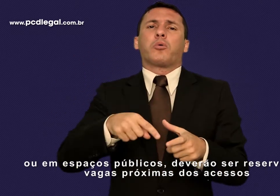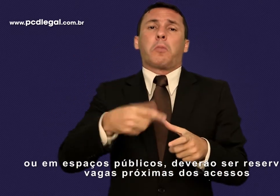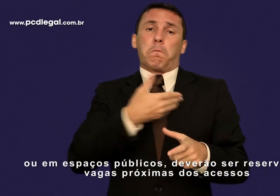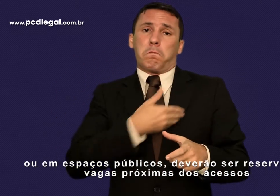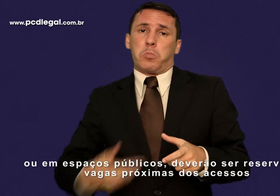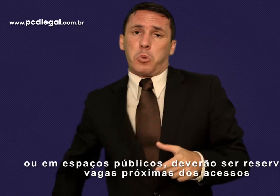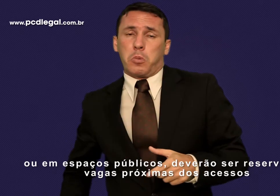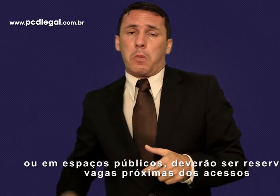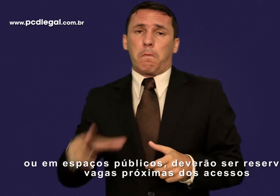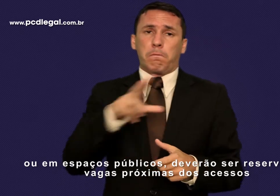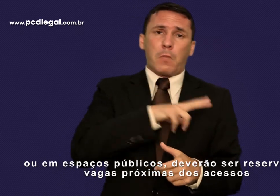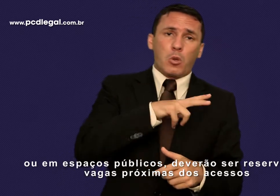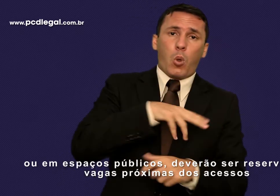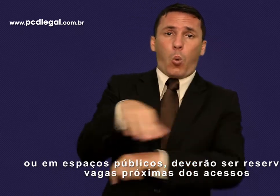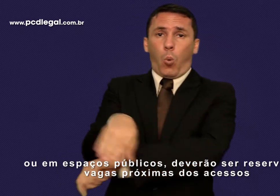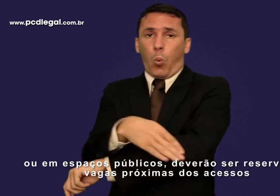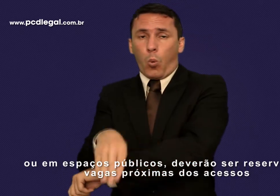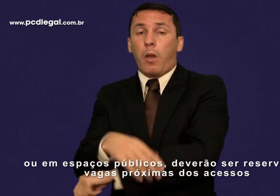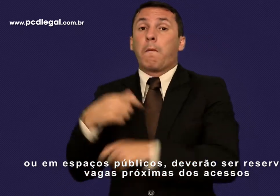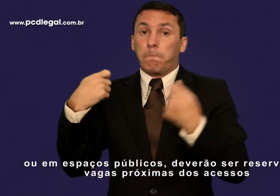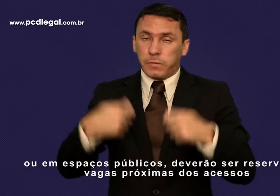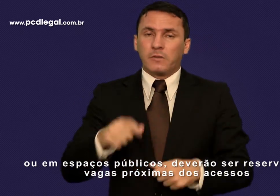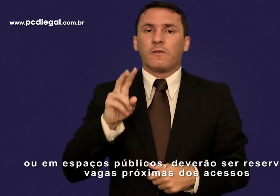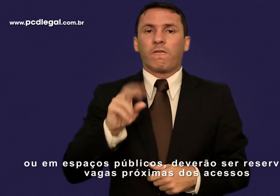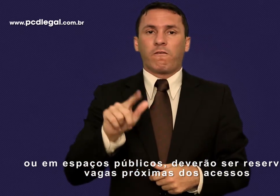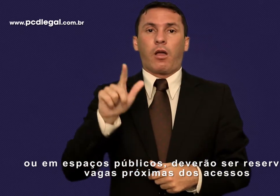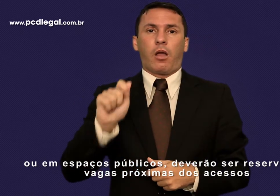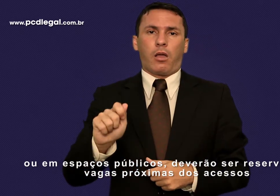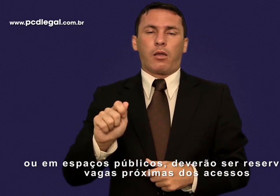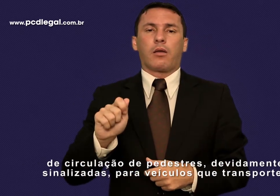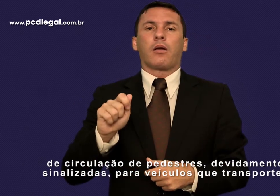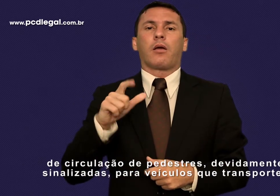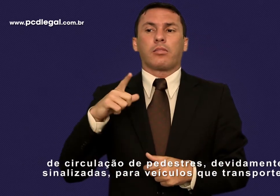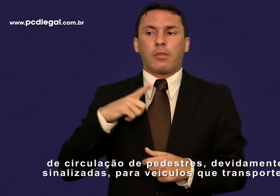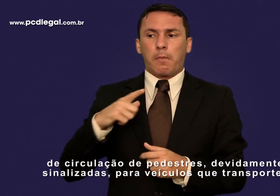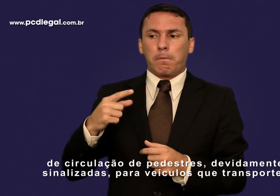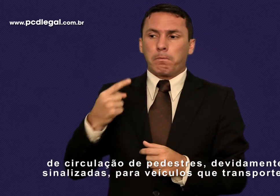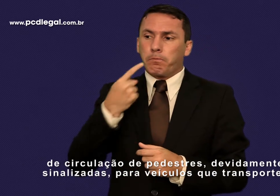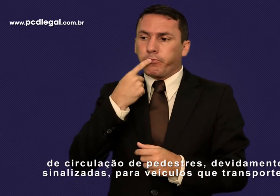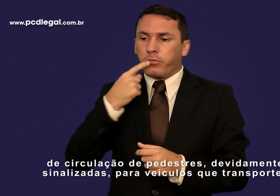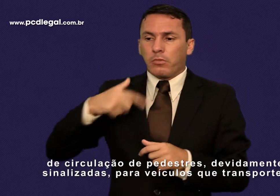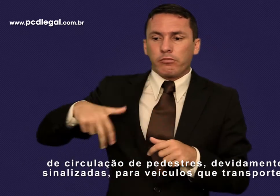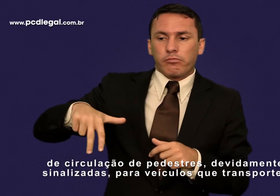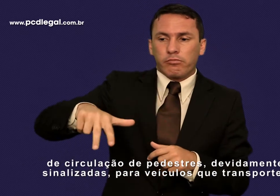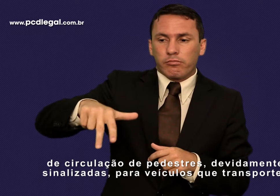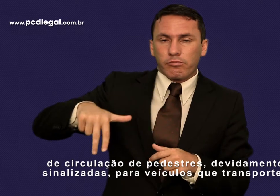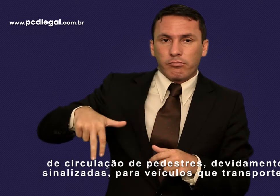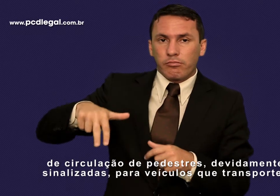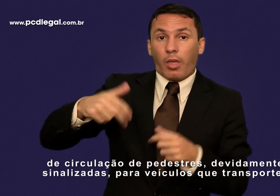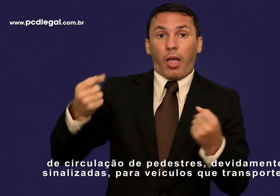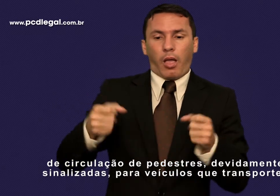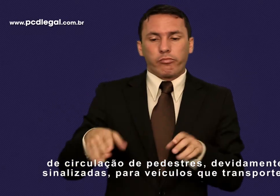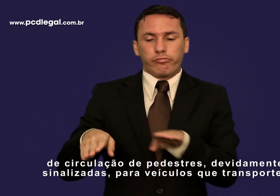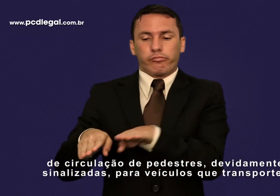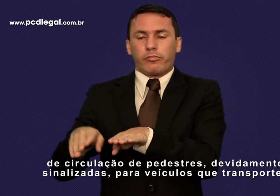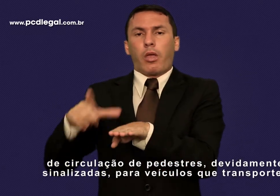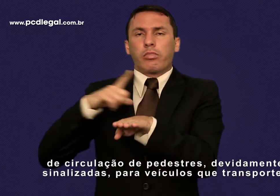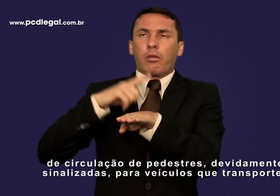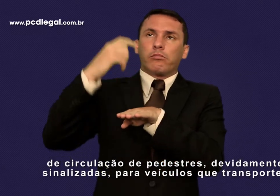públicos, deverão ser reservadas vagas próximas dos acessos de circulação de pedestres, devidamente sinalizadas para